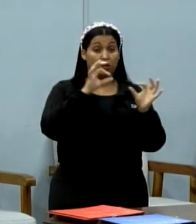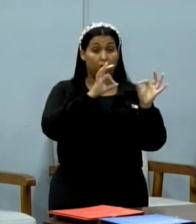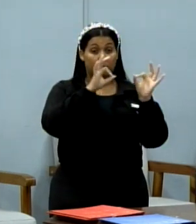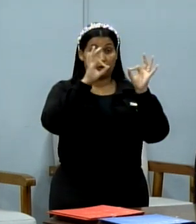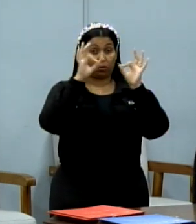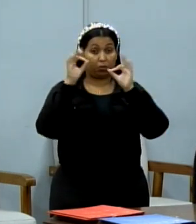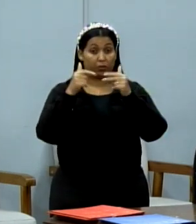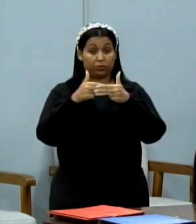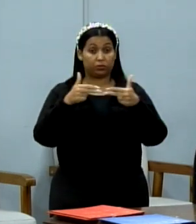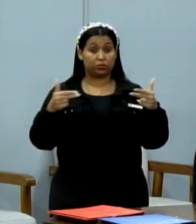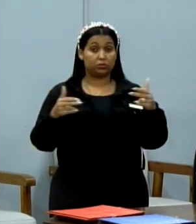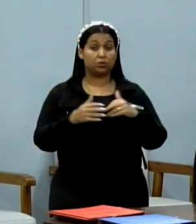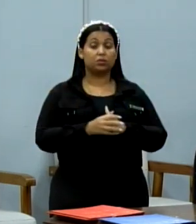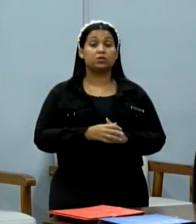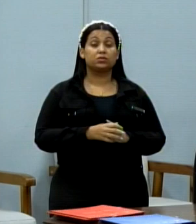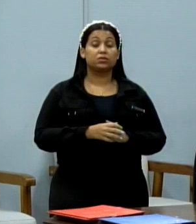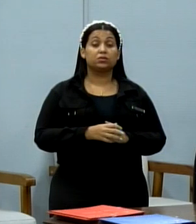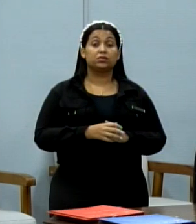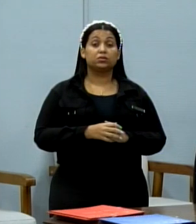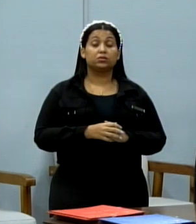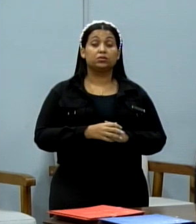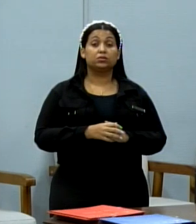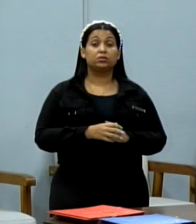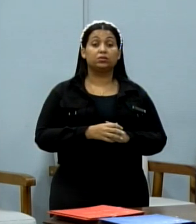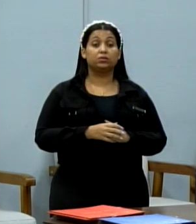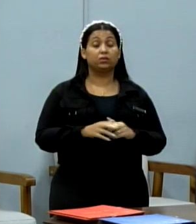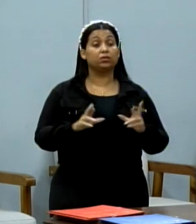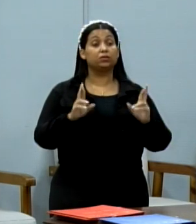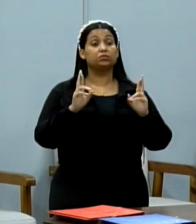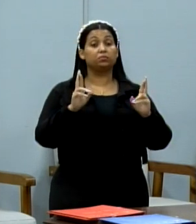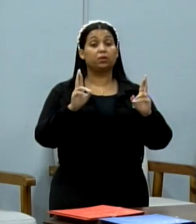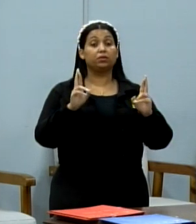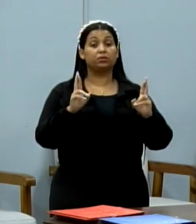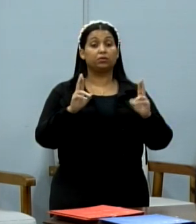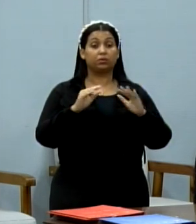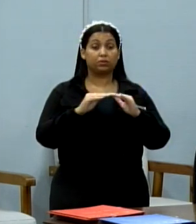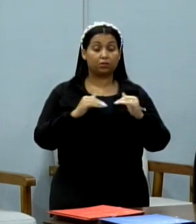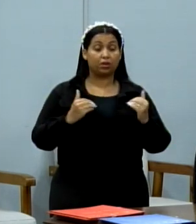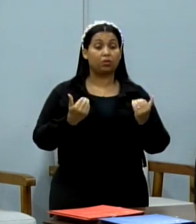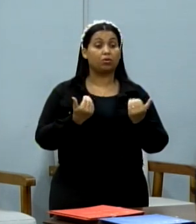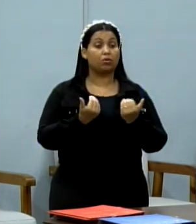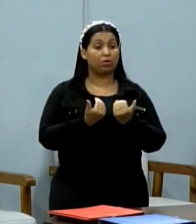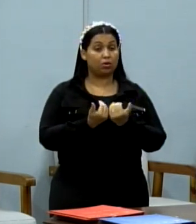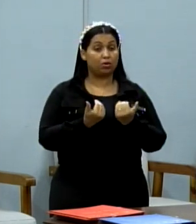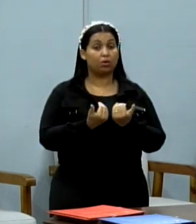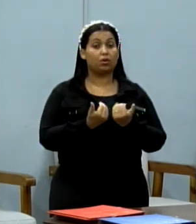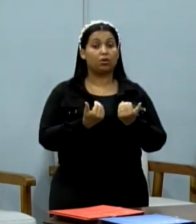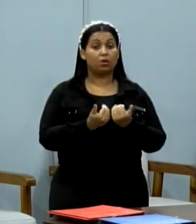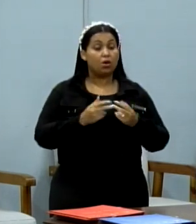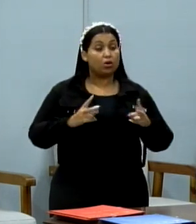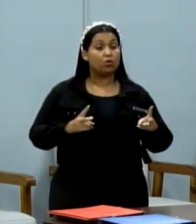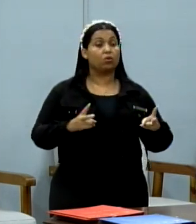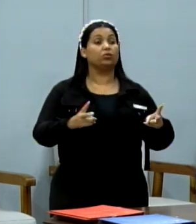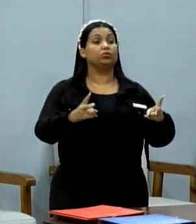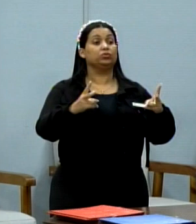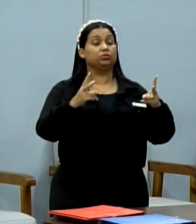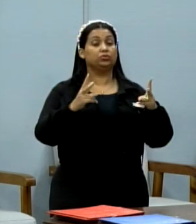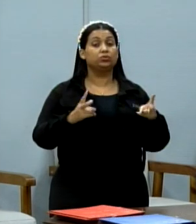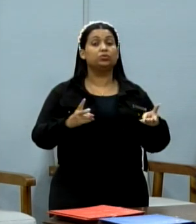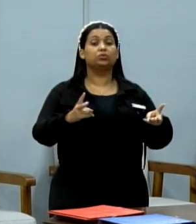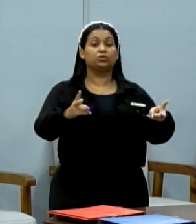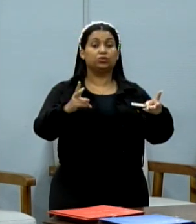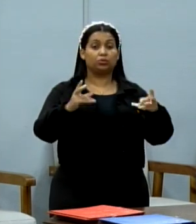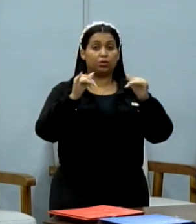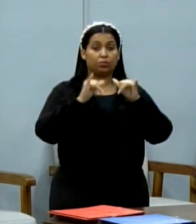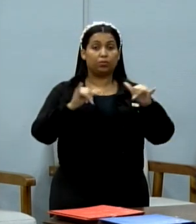questões e espero que a comunidade continue se pronunciando porque se aproxima o momento